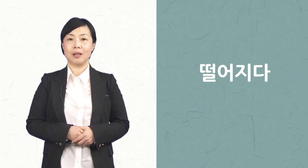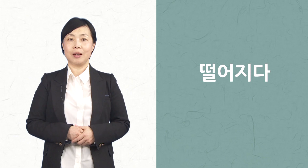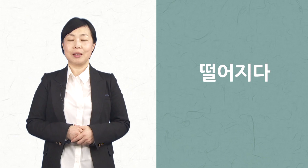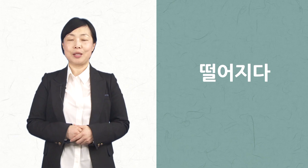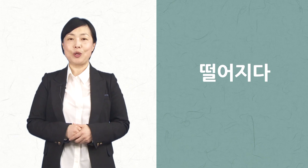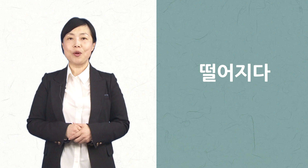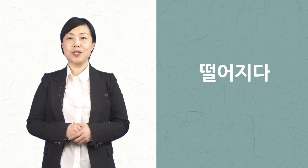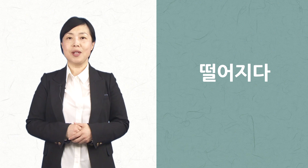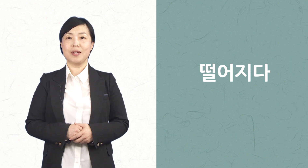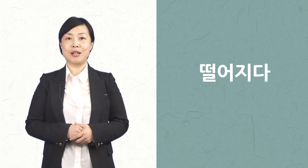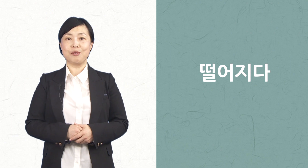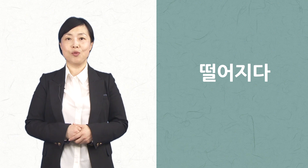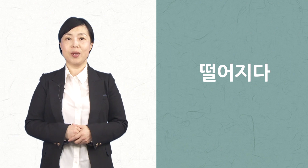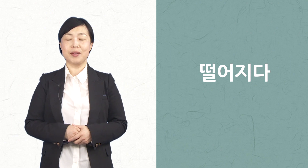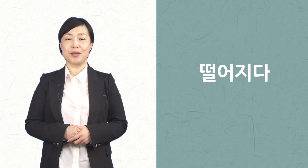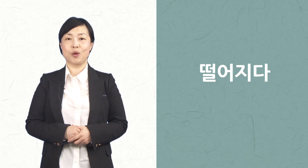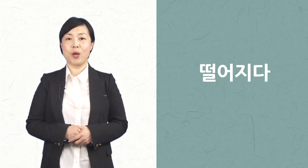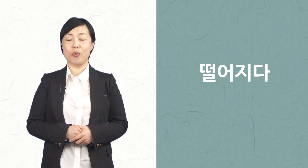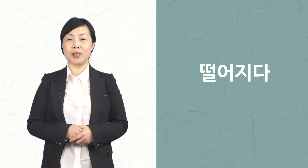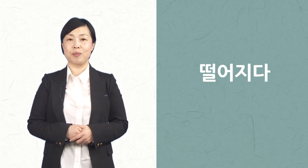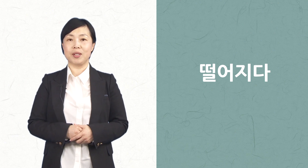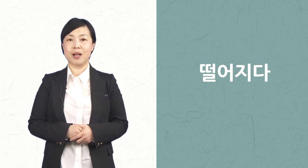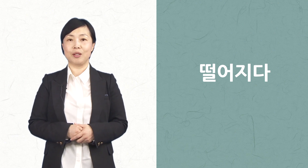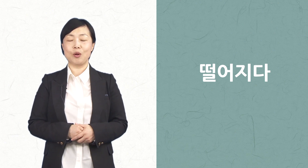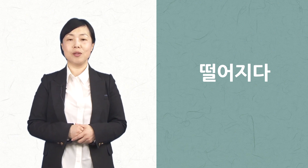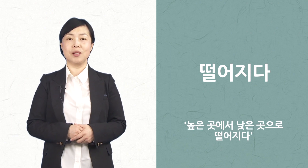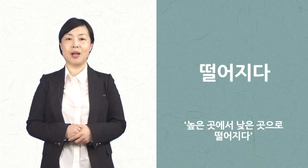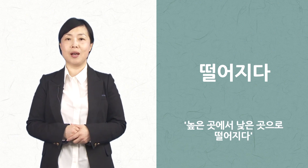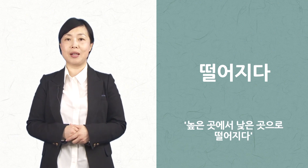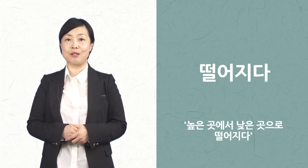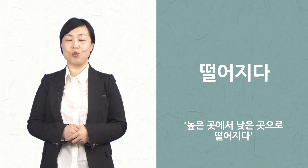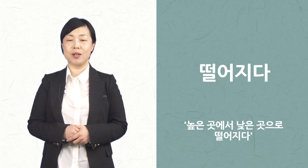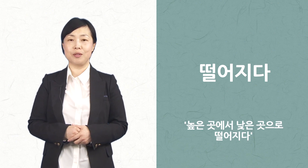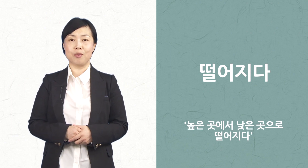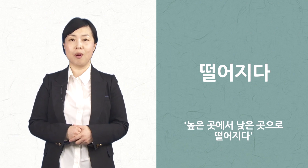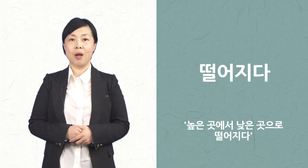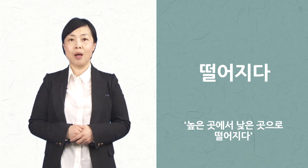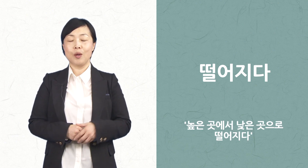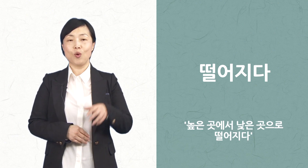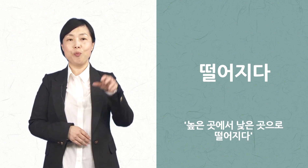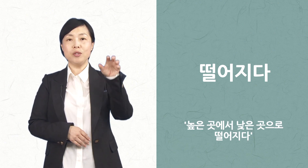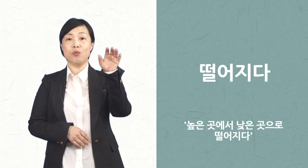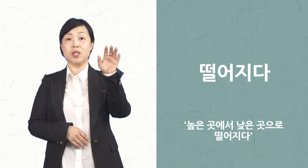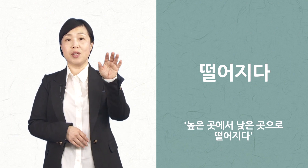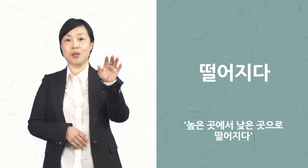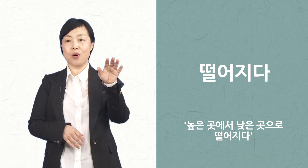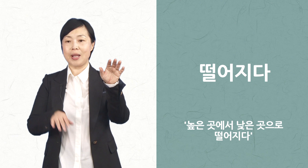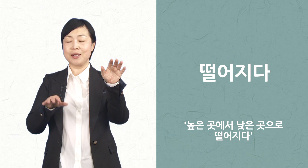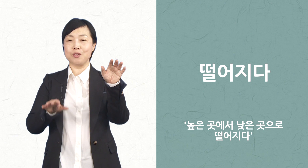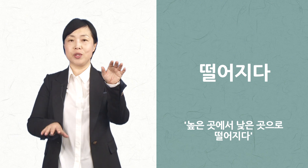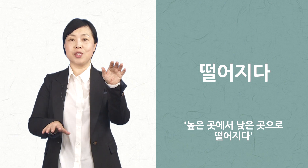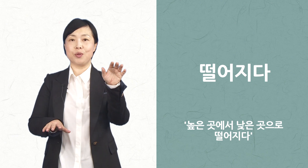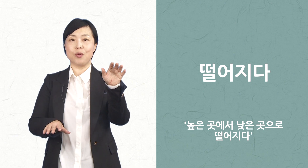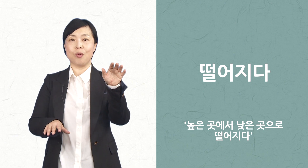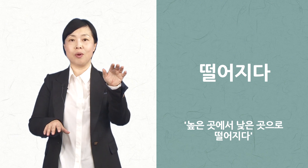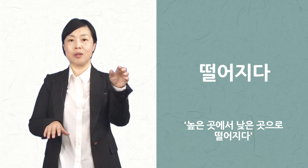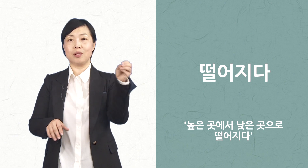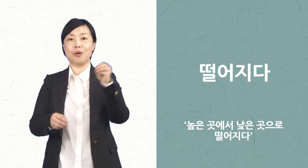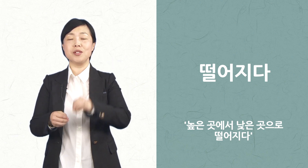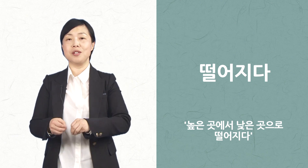떨어지다 떨어지다라는 수화에 대해서 배워보겠습니다 떨어지다라는 수화는요 높은 위치에서 낮은 위치로 떨어지는